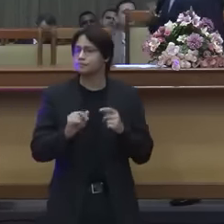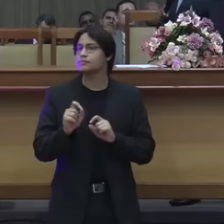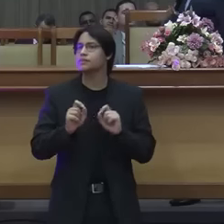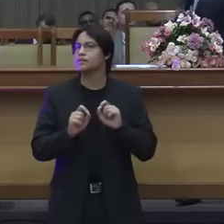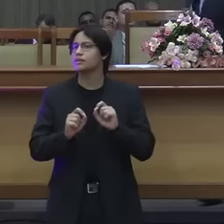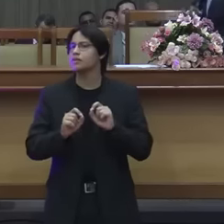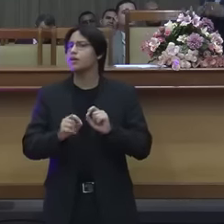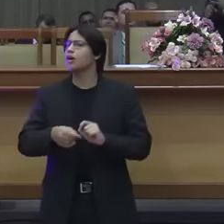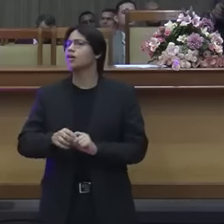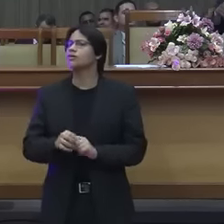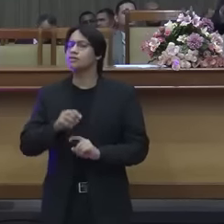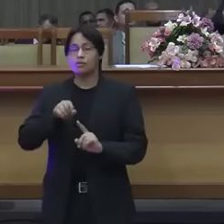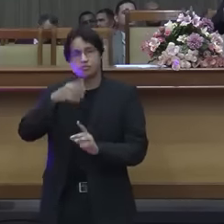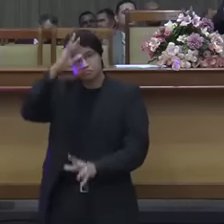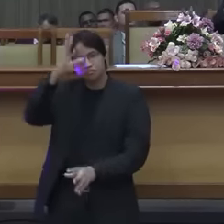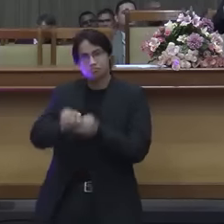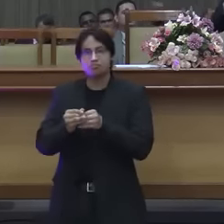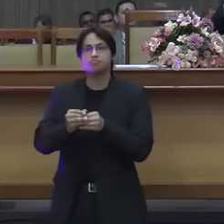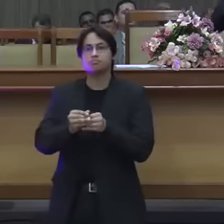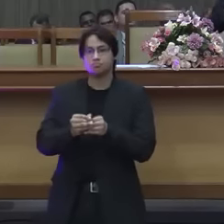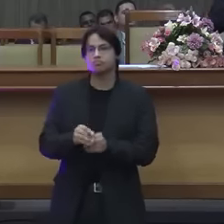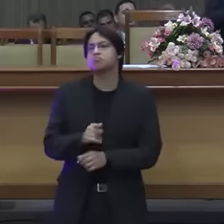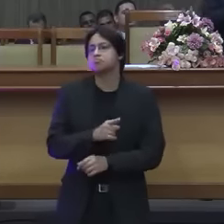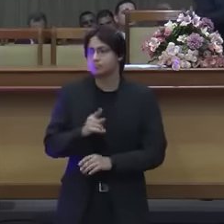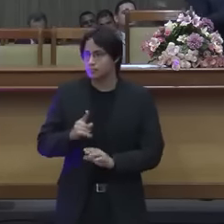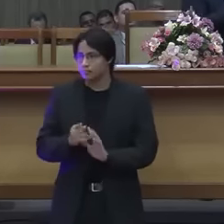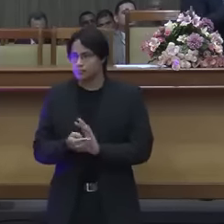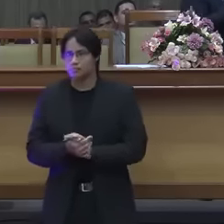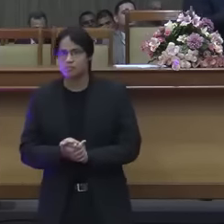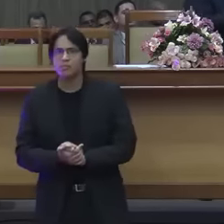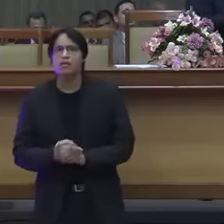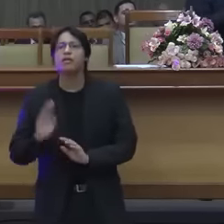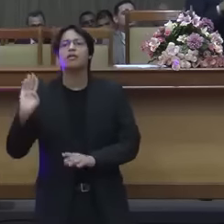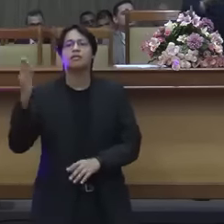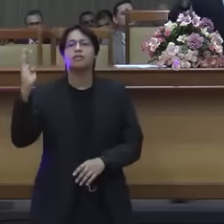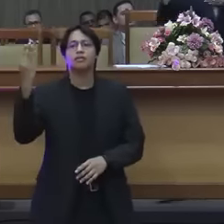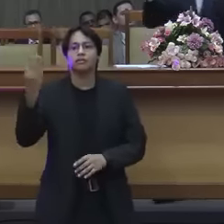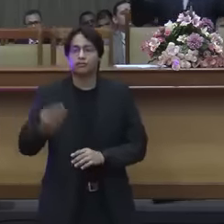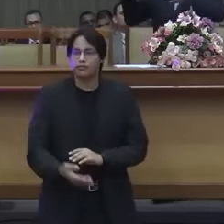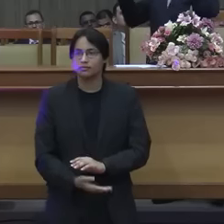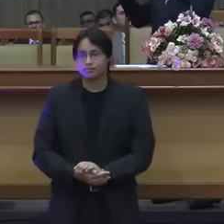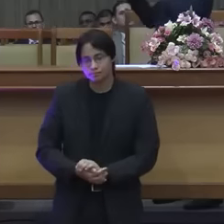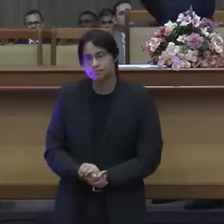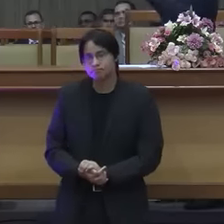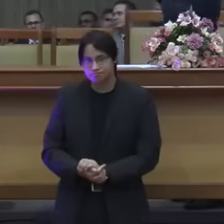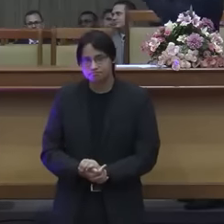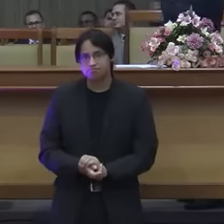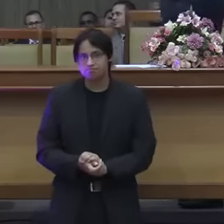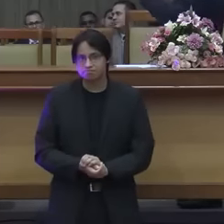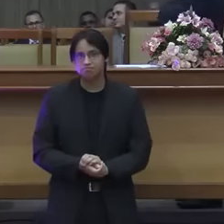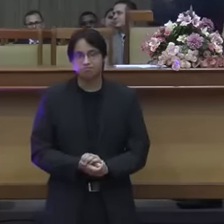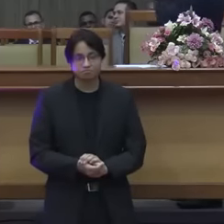conversa bando de fariseus hipócritas falsos eis aqui